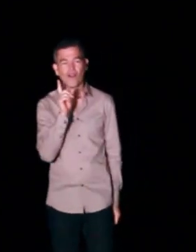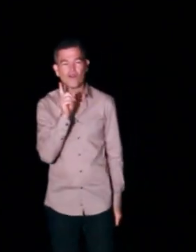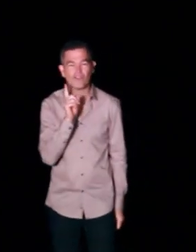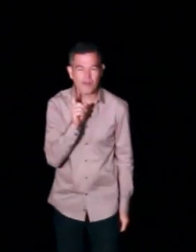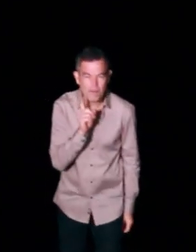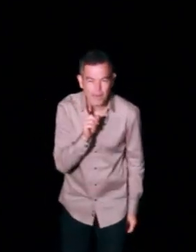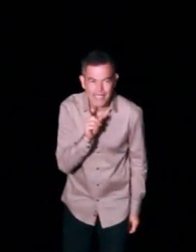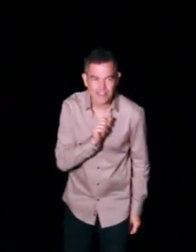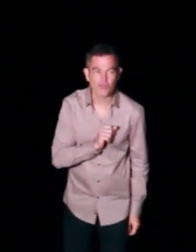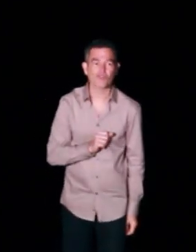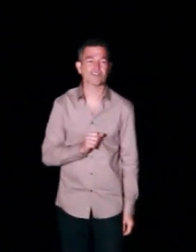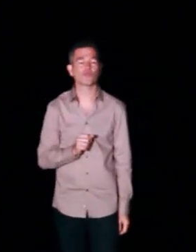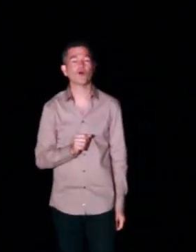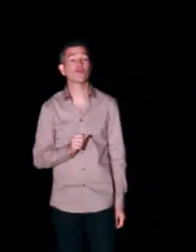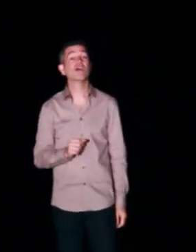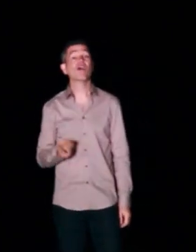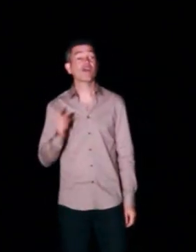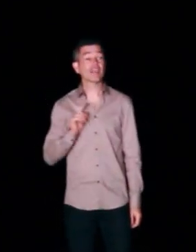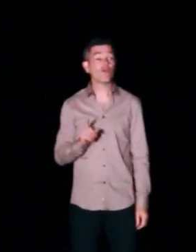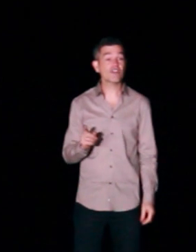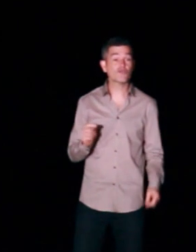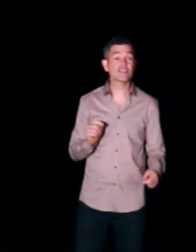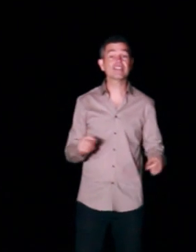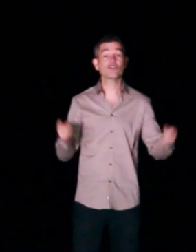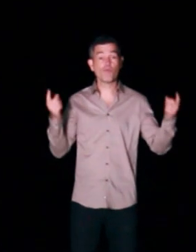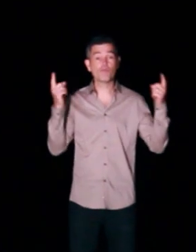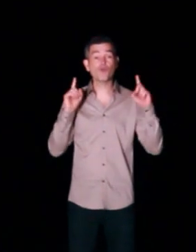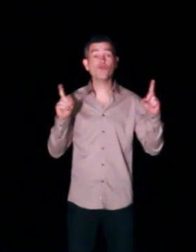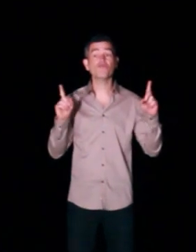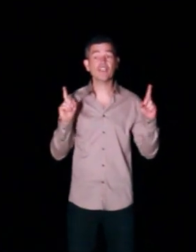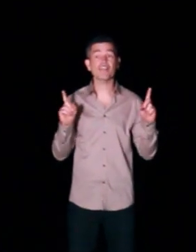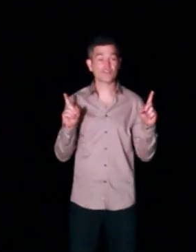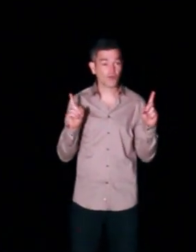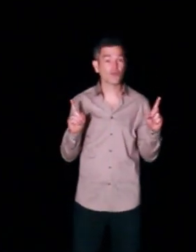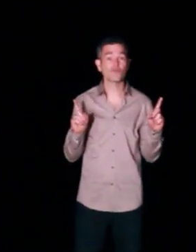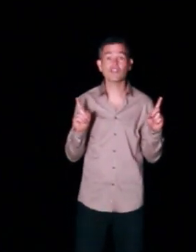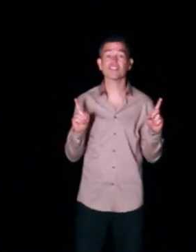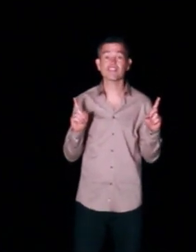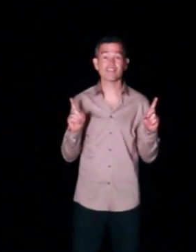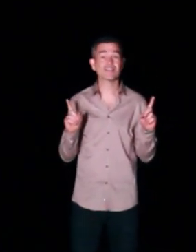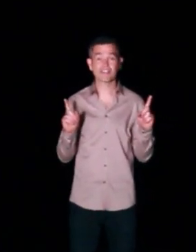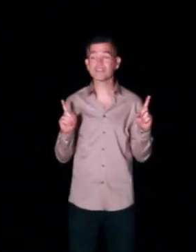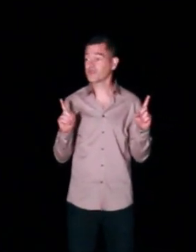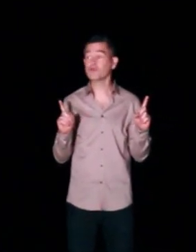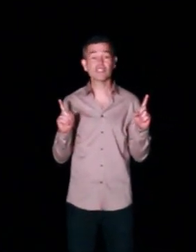enfin presque sans instrument, car en fait j'utilise le plus vieil instrument de musique qui existe, oui, oui,